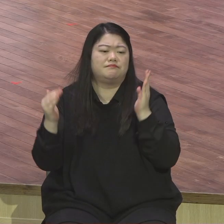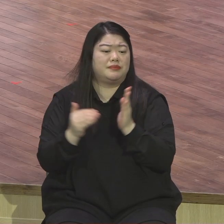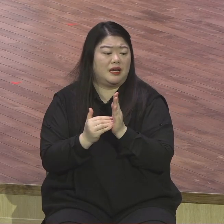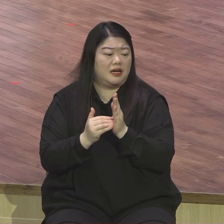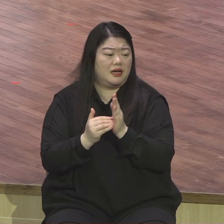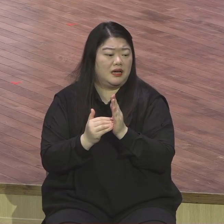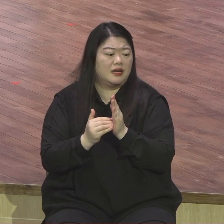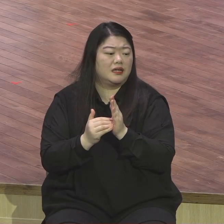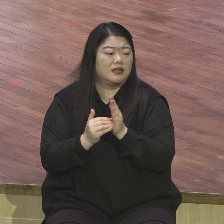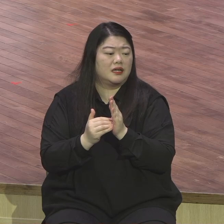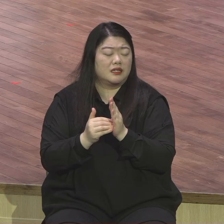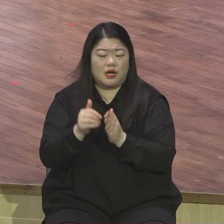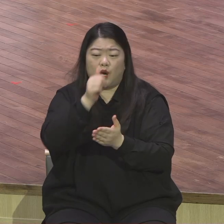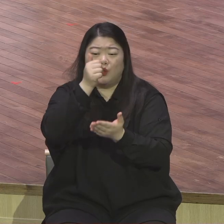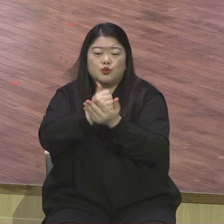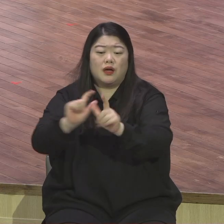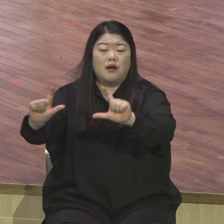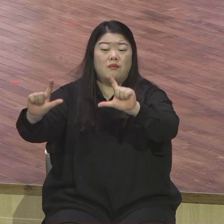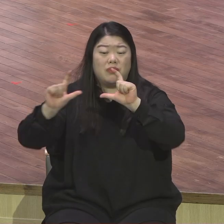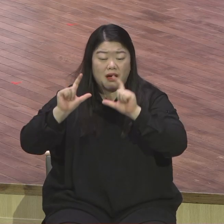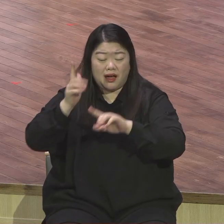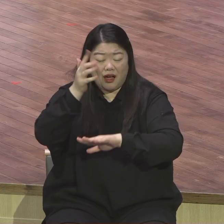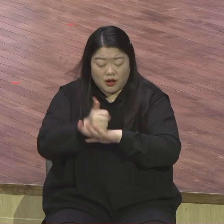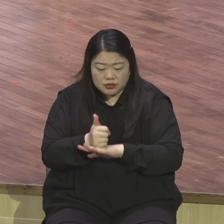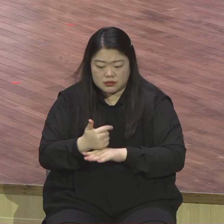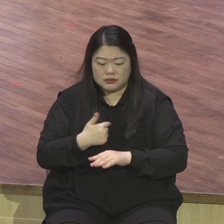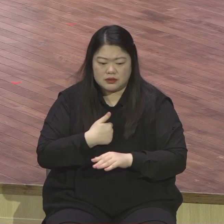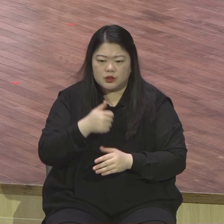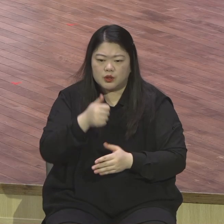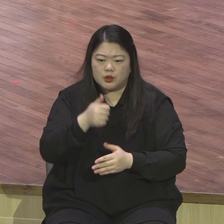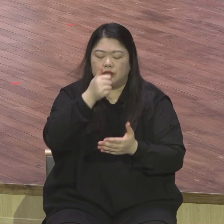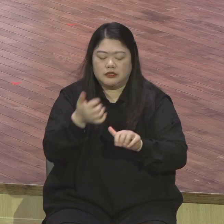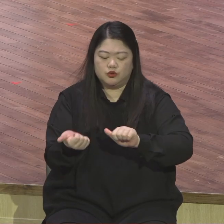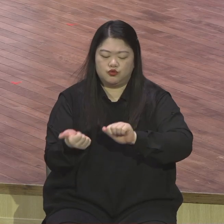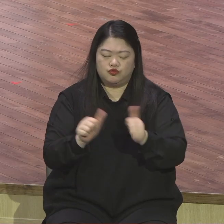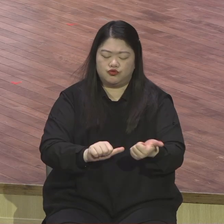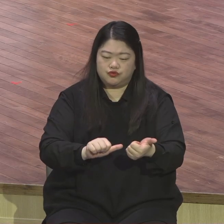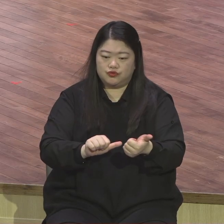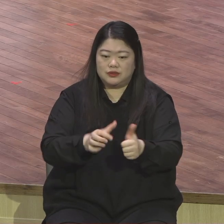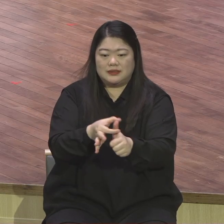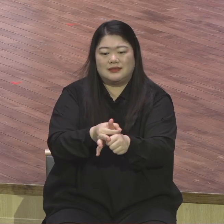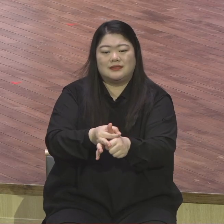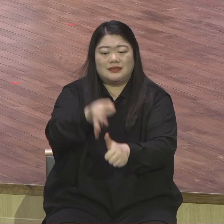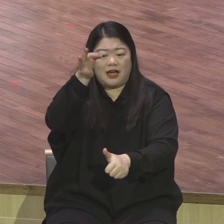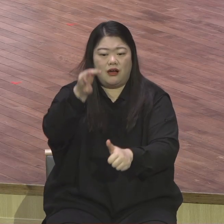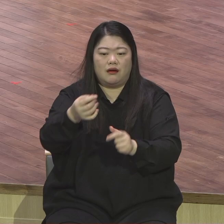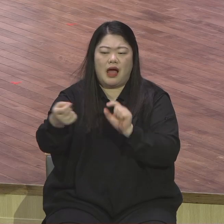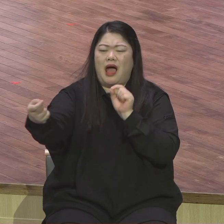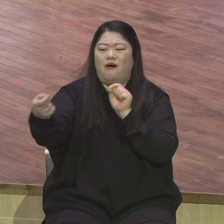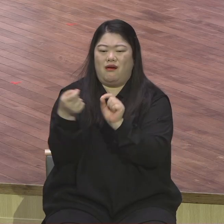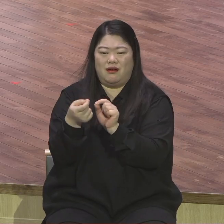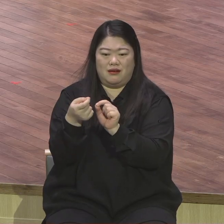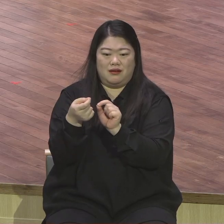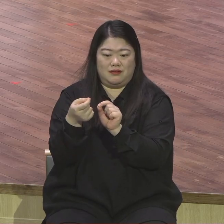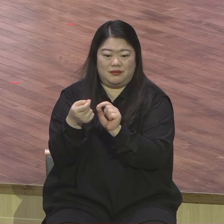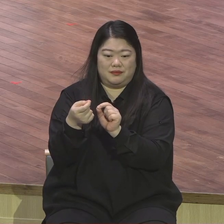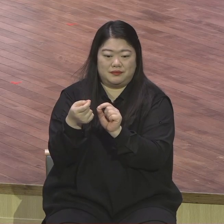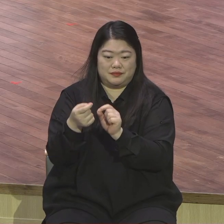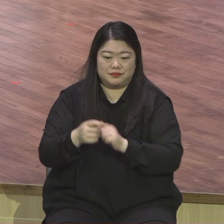죽을 위기에 이제 내일이면 사형입니다 새로 죽입니다 이미 야구부가 먼저